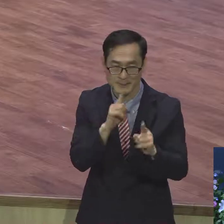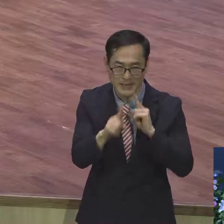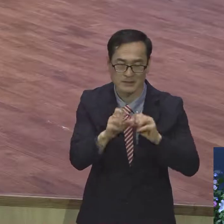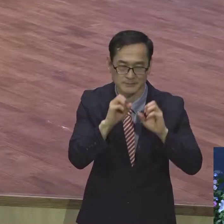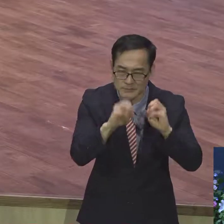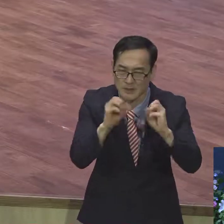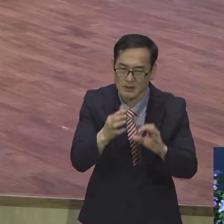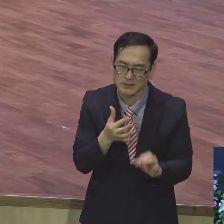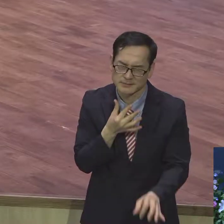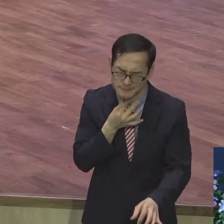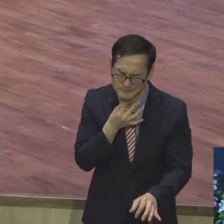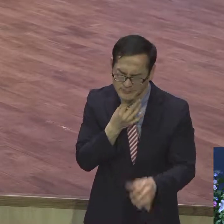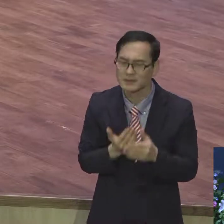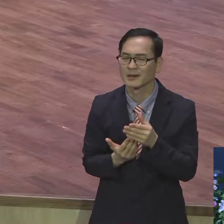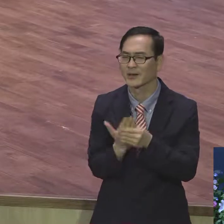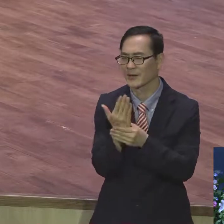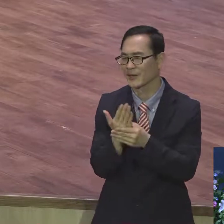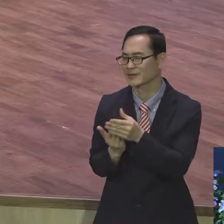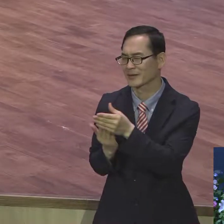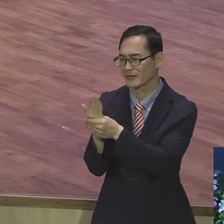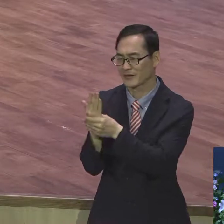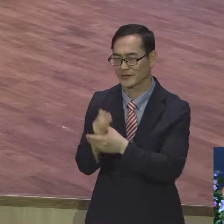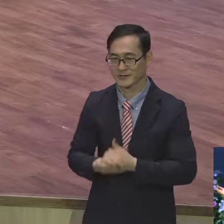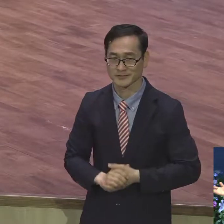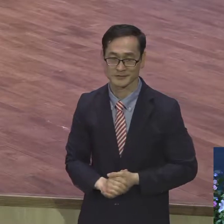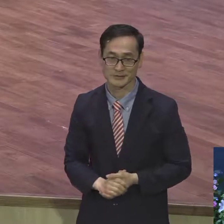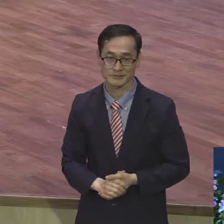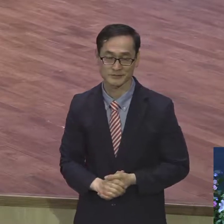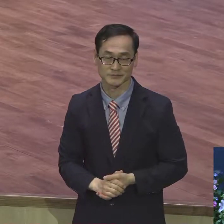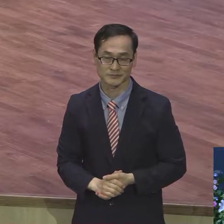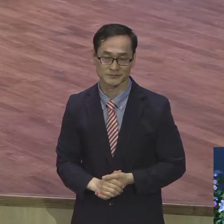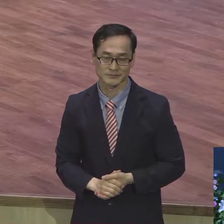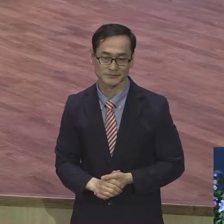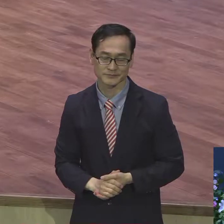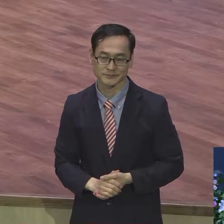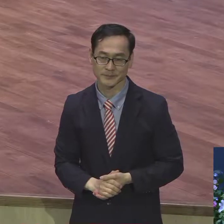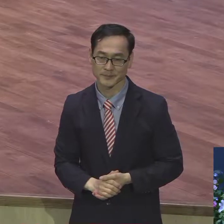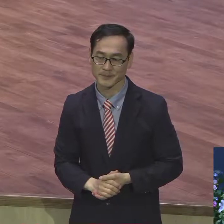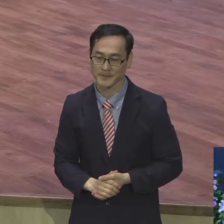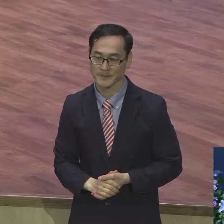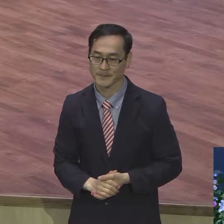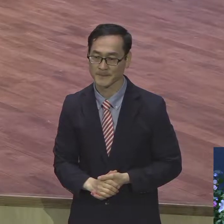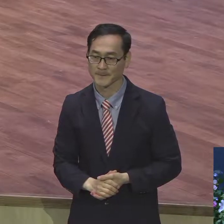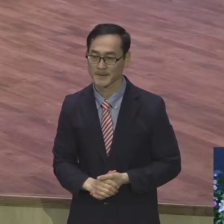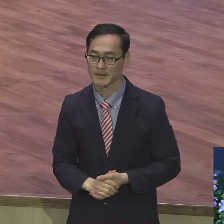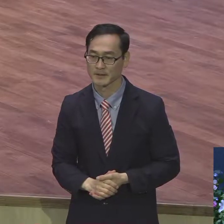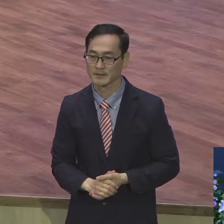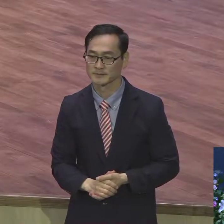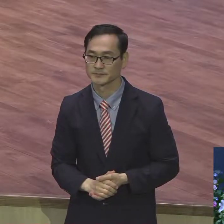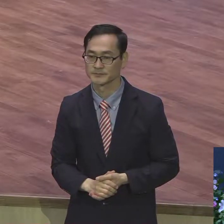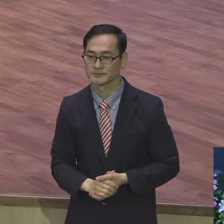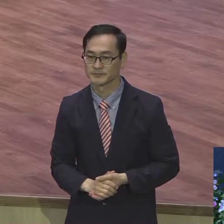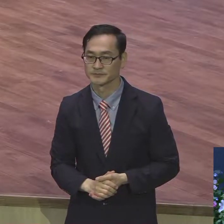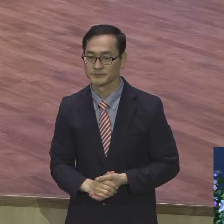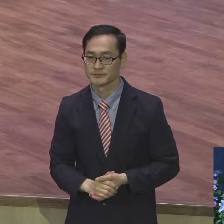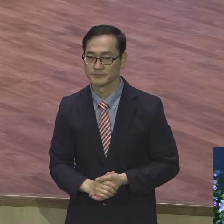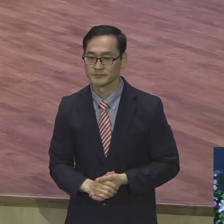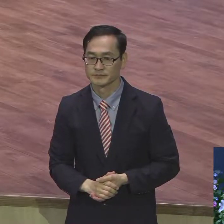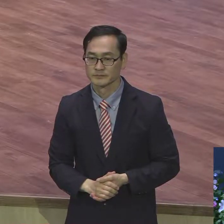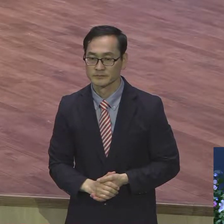수밖에 없어요. 인생 해답을 주는 메시지 어디에 답이 있습니까? 지구상에 오직 그리스도 밖에